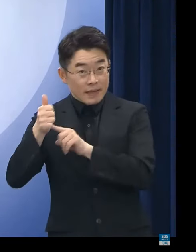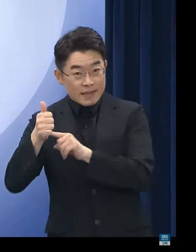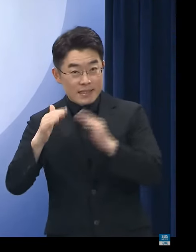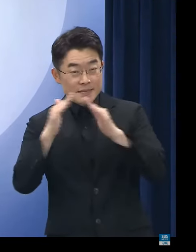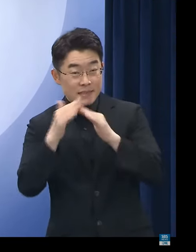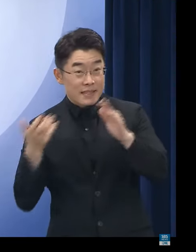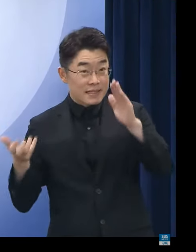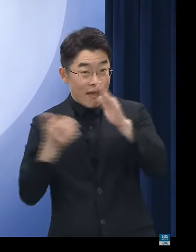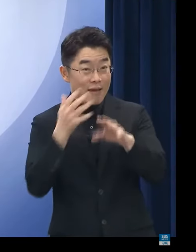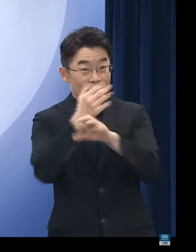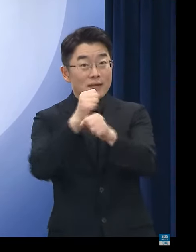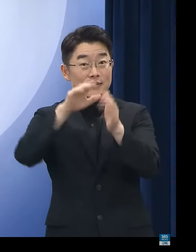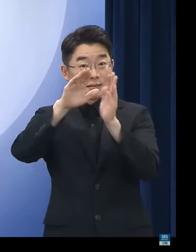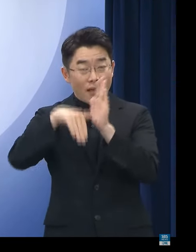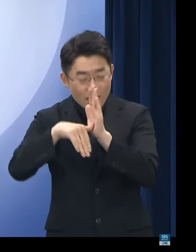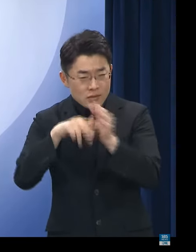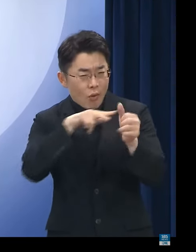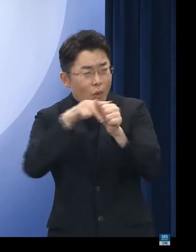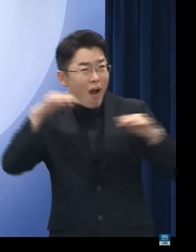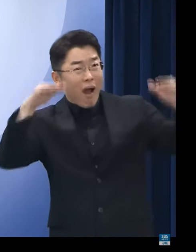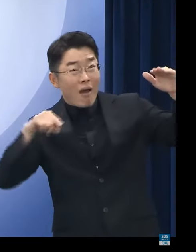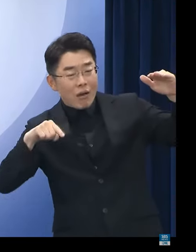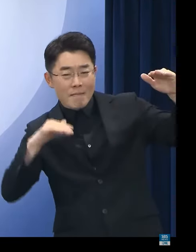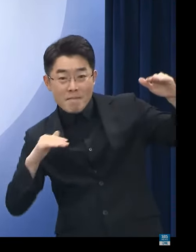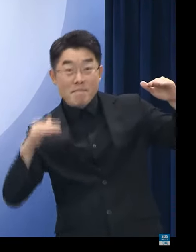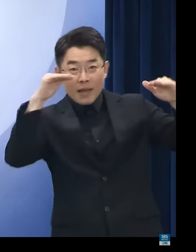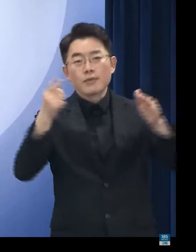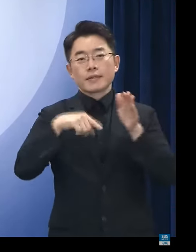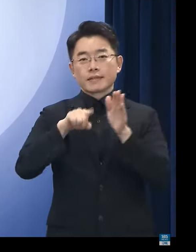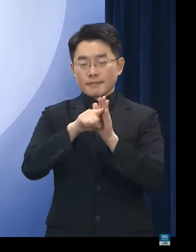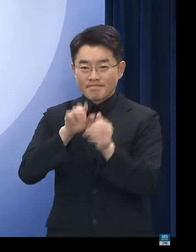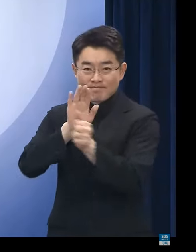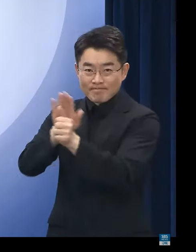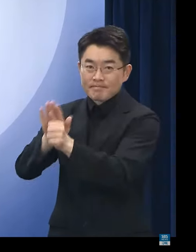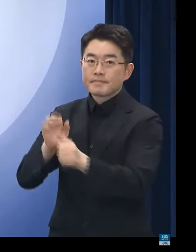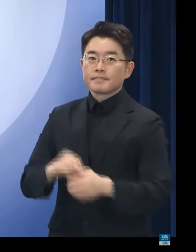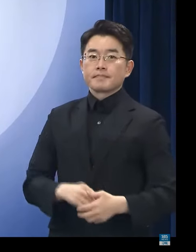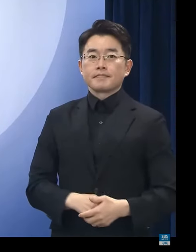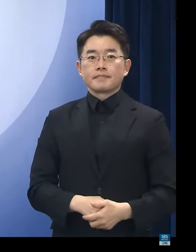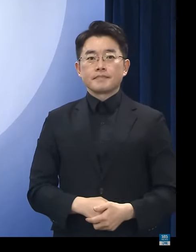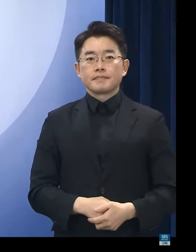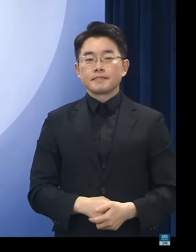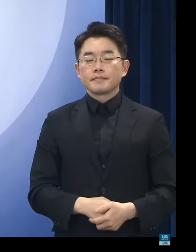정보의 비대칭성을 해소하기 위해서 노력했습니다.